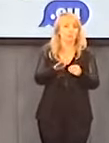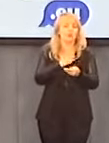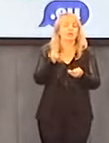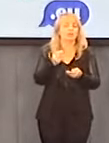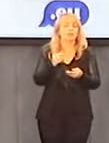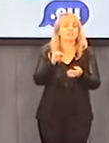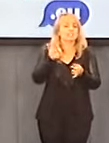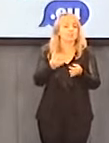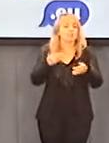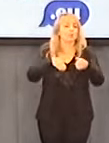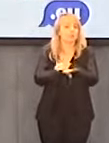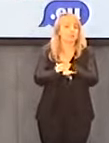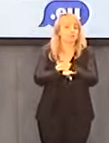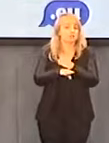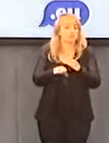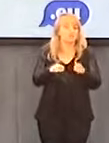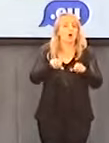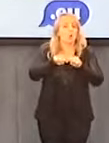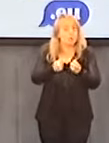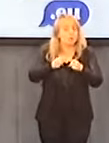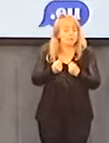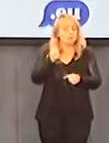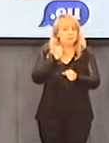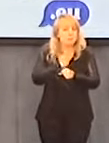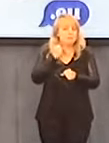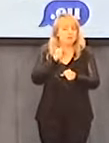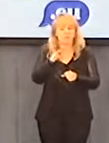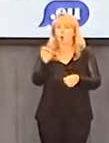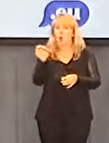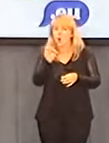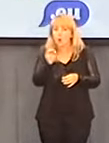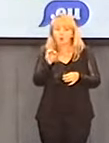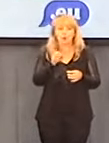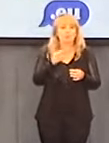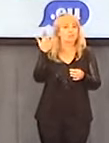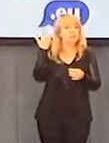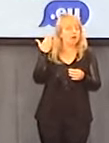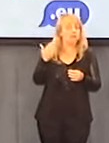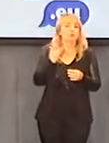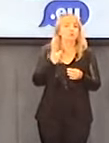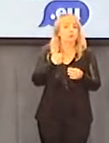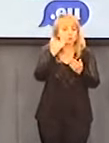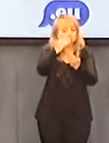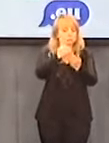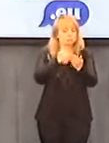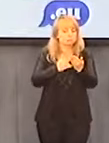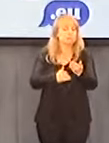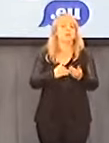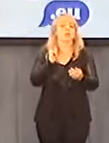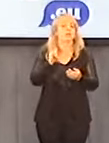łamania prawa, nie mogą zatrzeć tej haniebnej instrukcji Crimen Solicitacionis, nie mogą